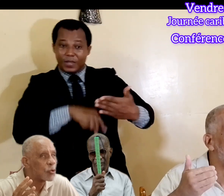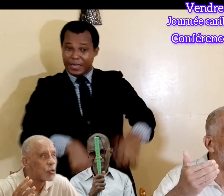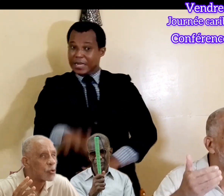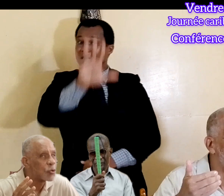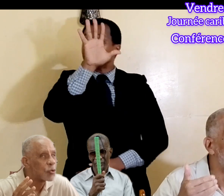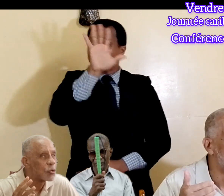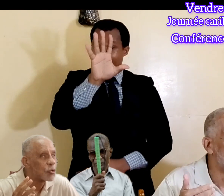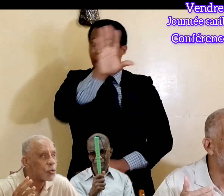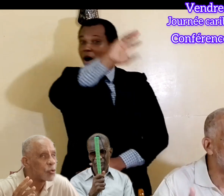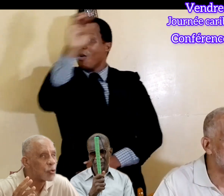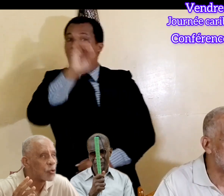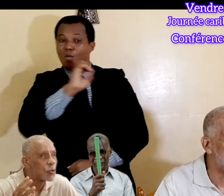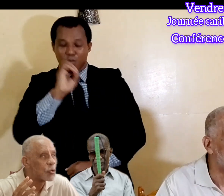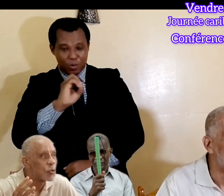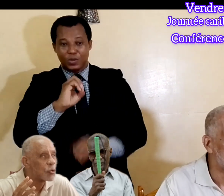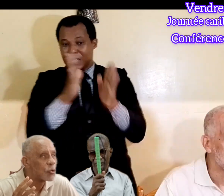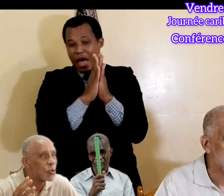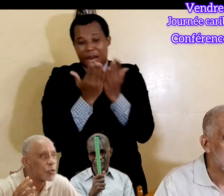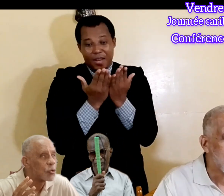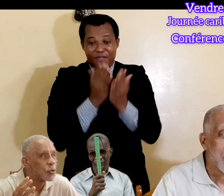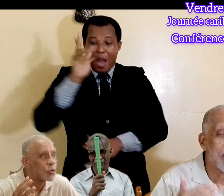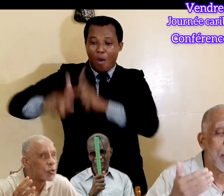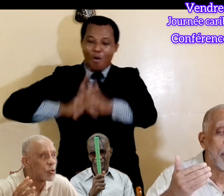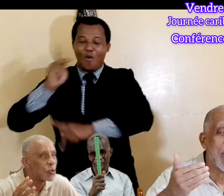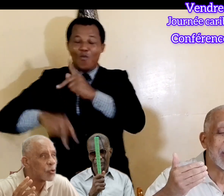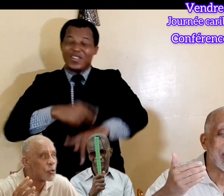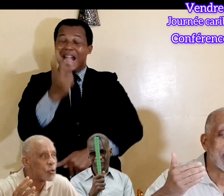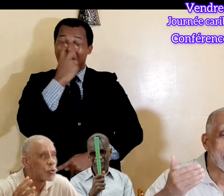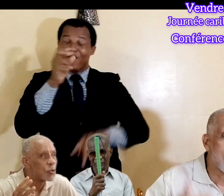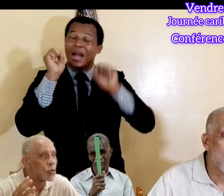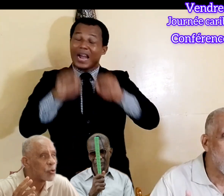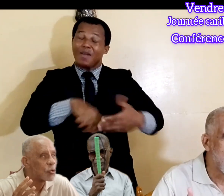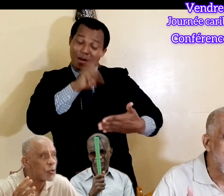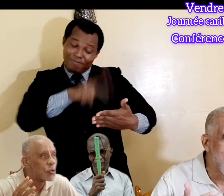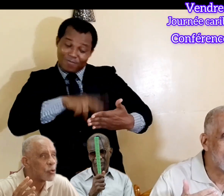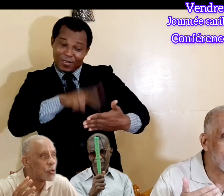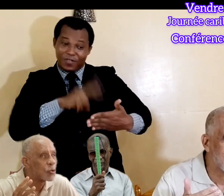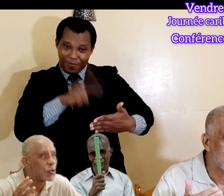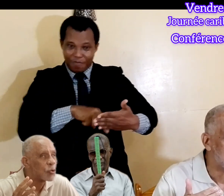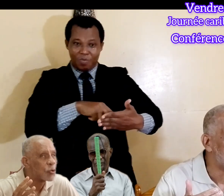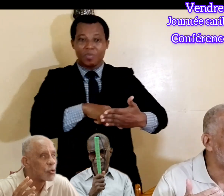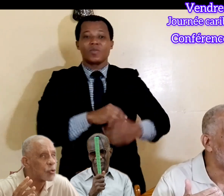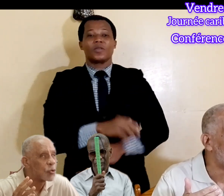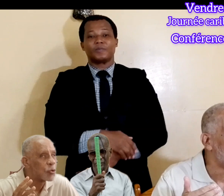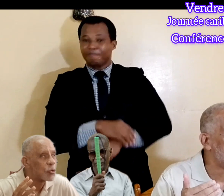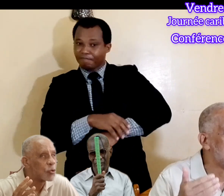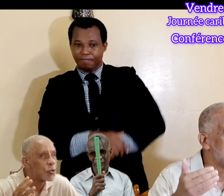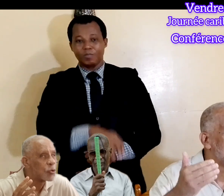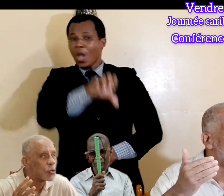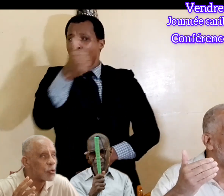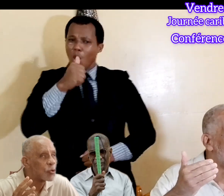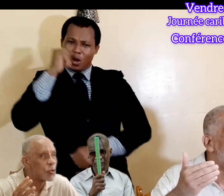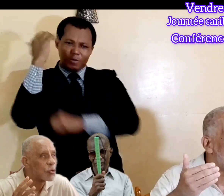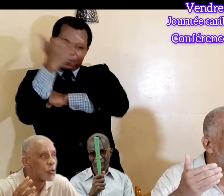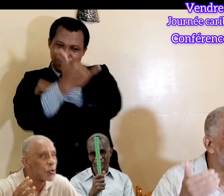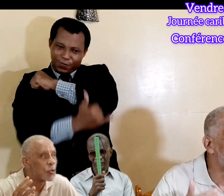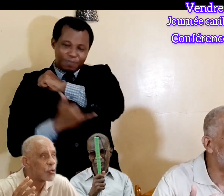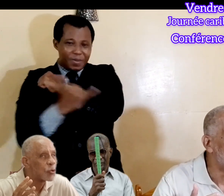qui nos pays. Et nos pays, toquent pour Haïti, pays